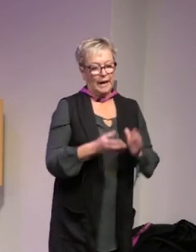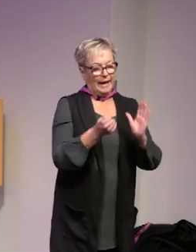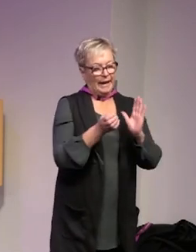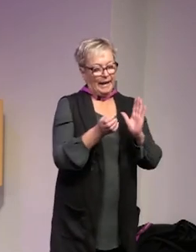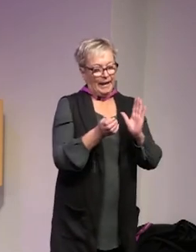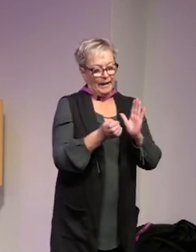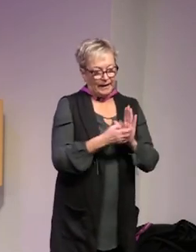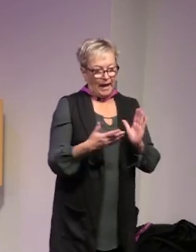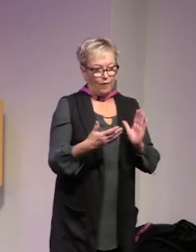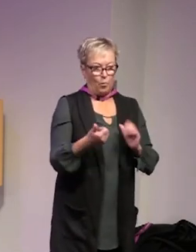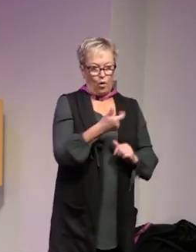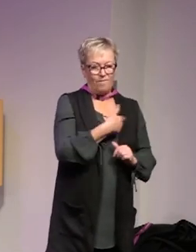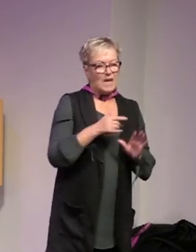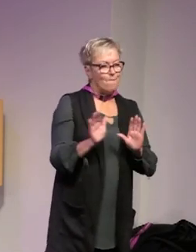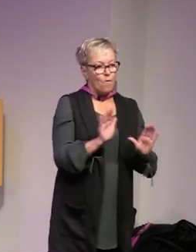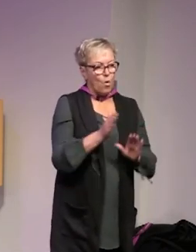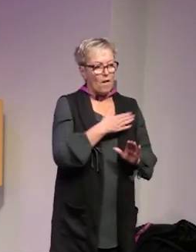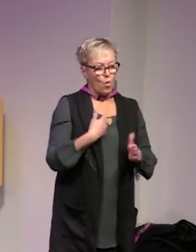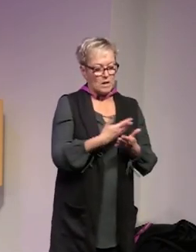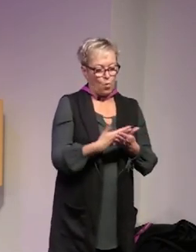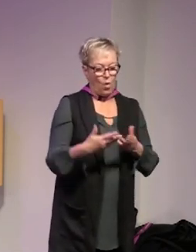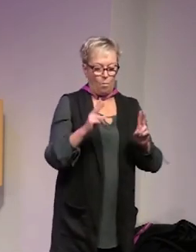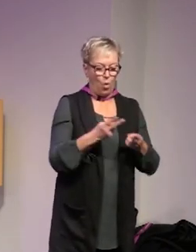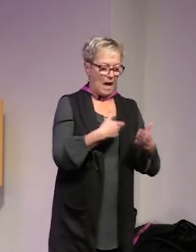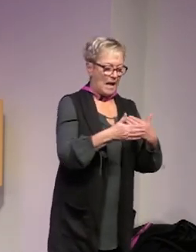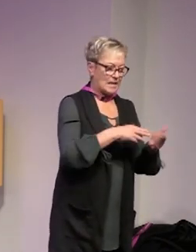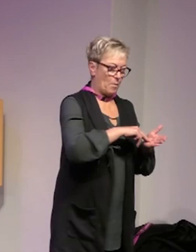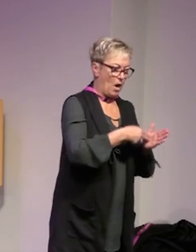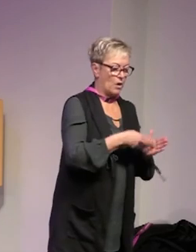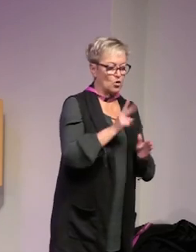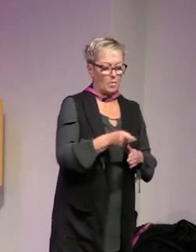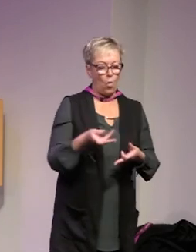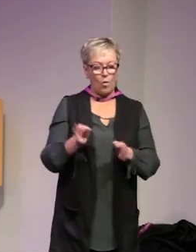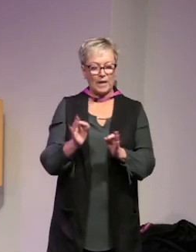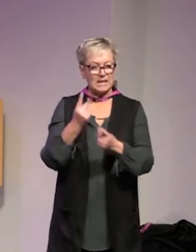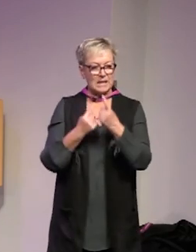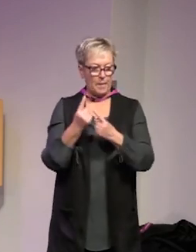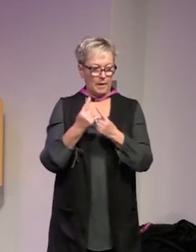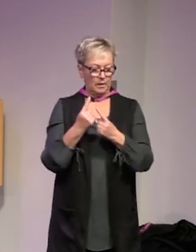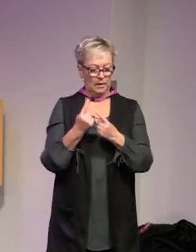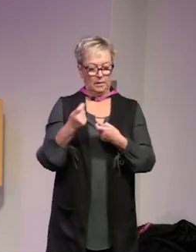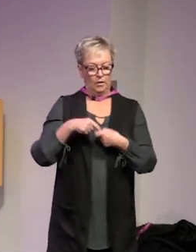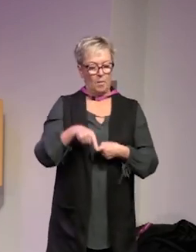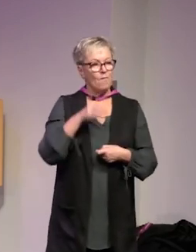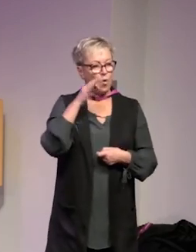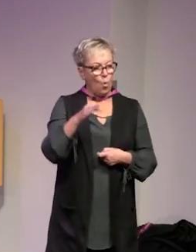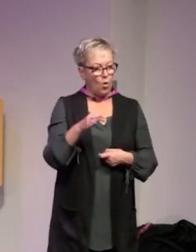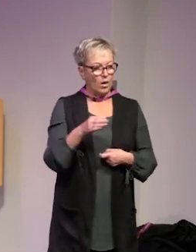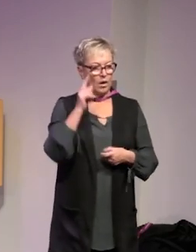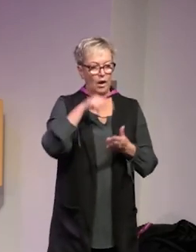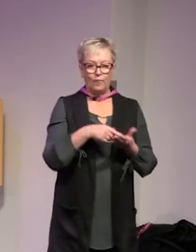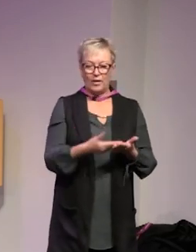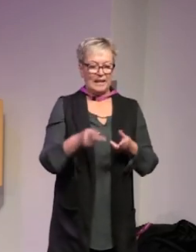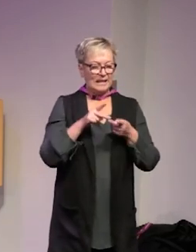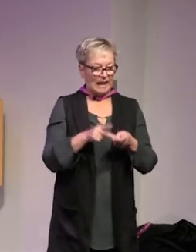och därför behöver vi vårda våra språk såväl i handlingsplaner som i det offentliga samtalet kring de här frågorna